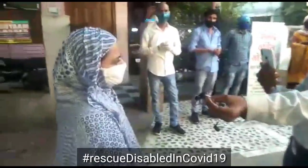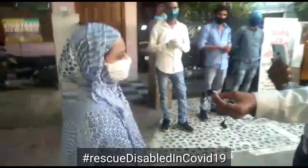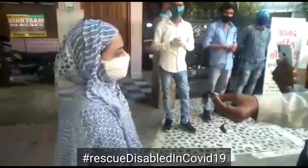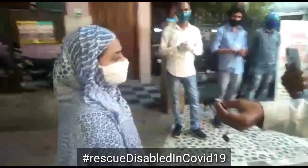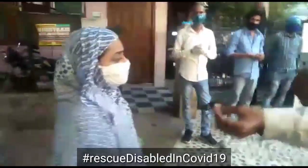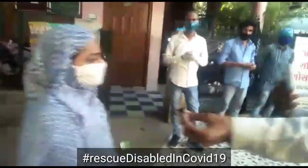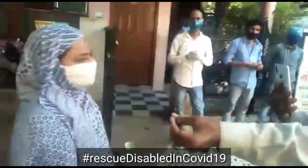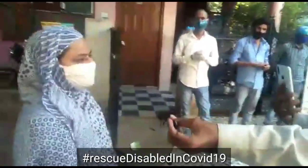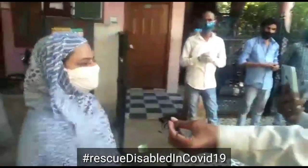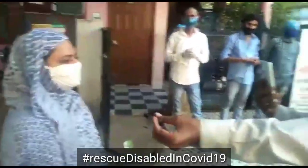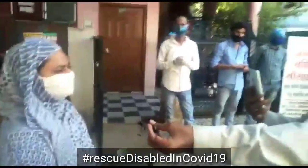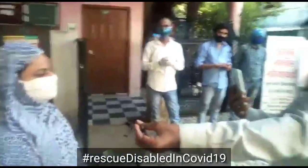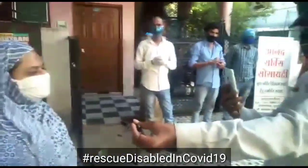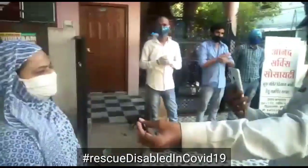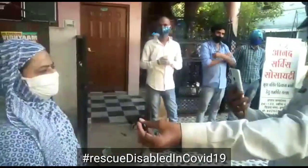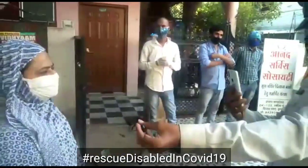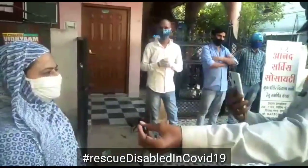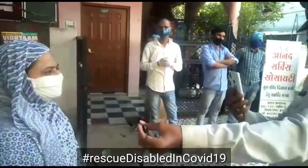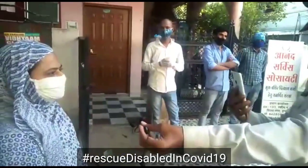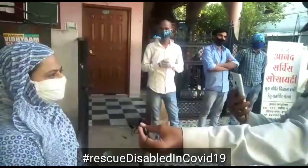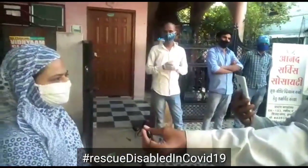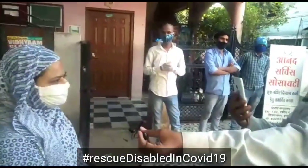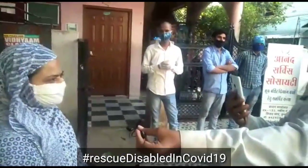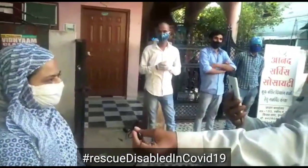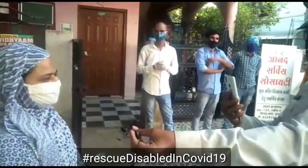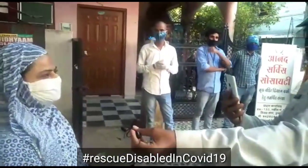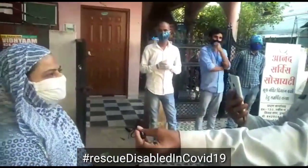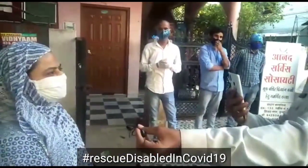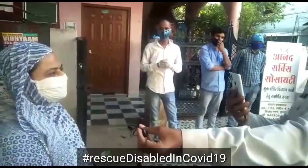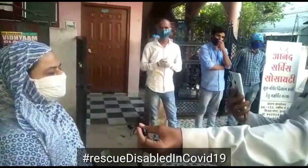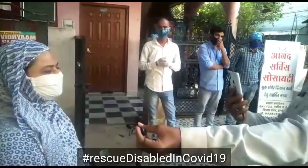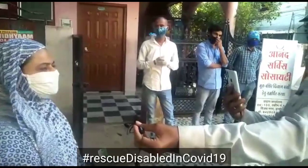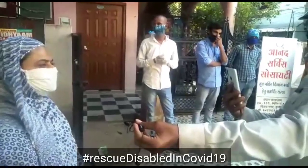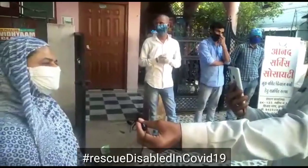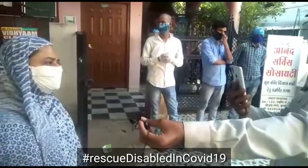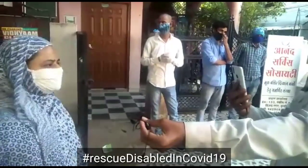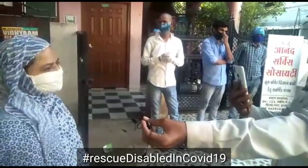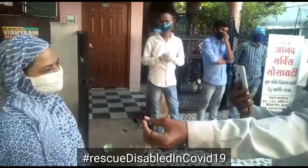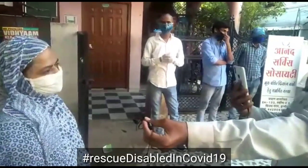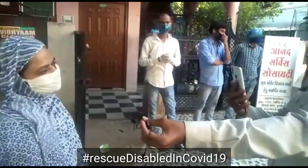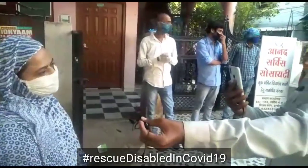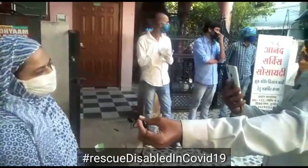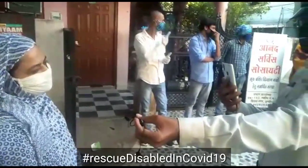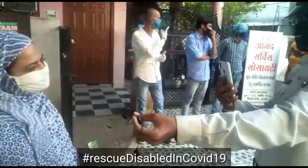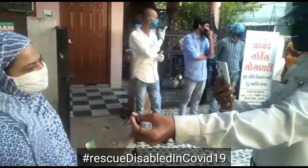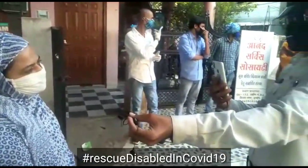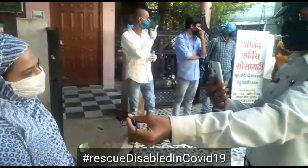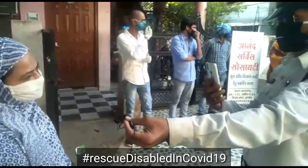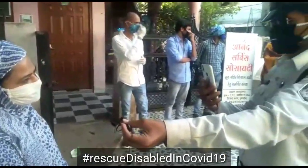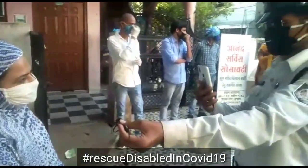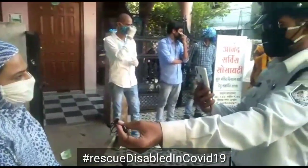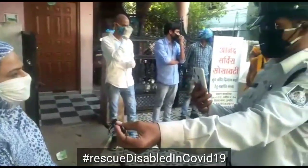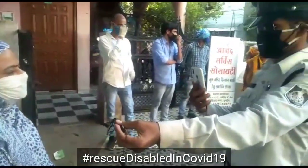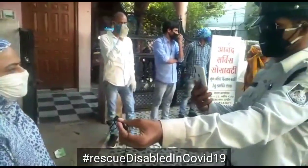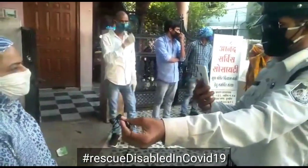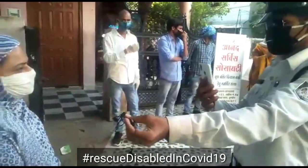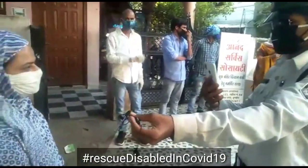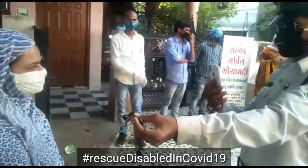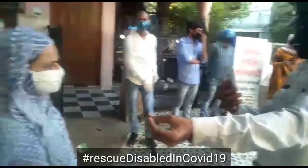जी पहुंचा देना एक प्रावलों को सॉलेशन नी था घर जाकर यूरी उनाइट होकर अपनी परिवार के से तिराना ज्यादा खुशी का